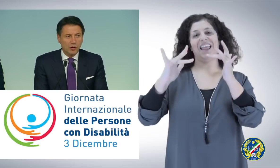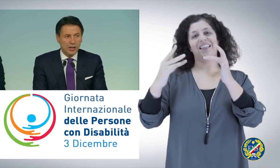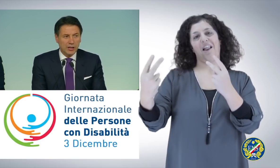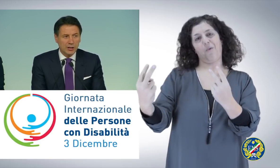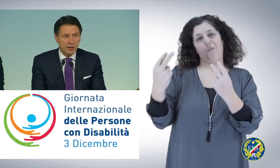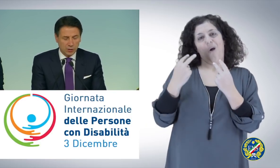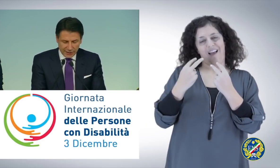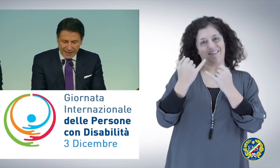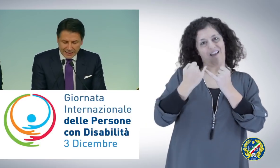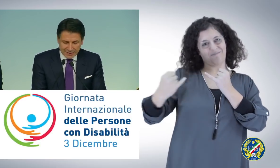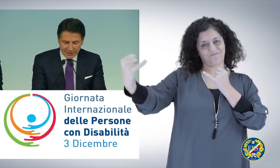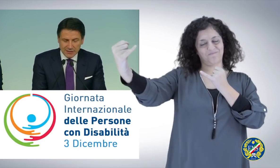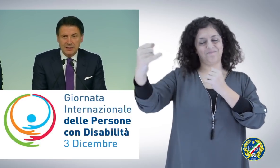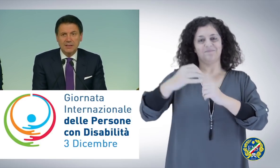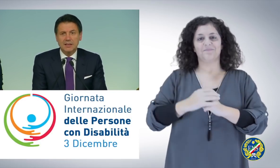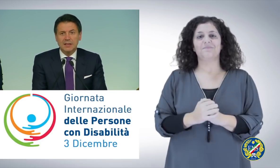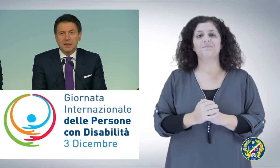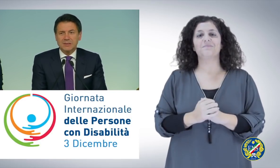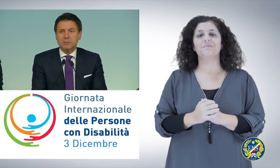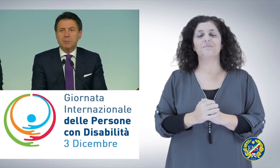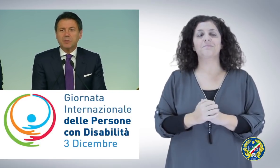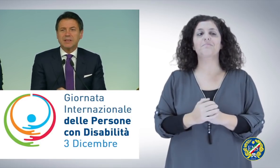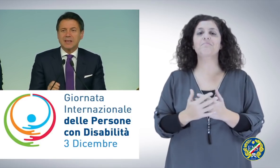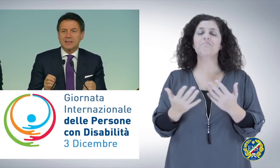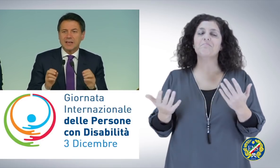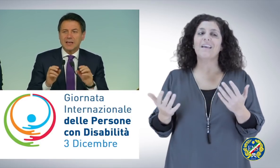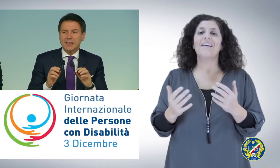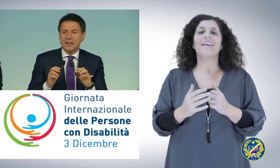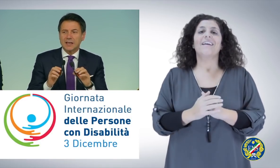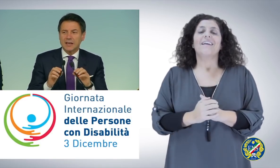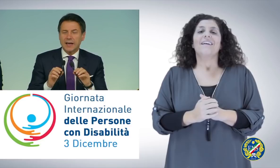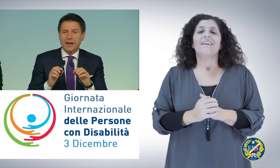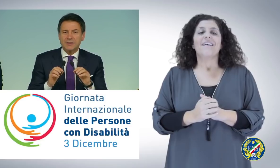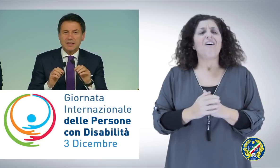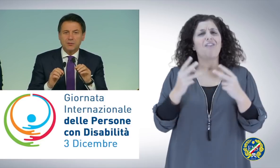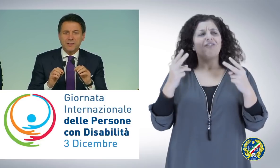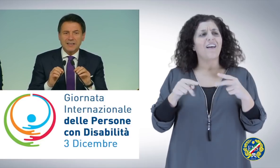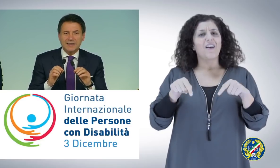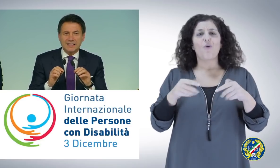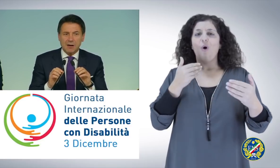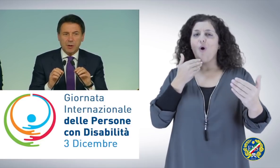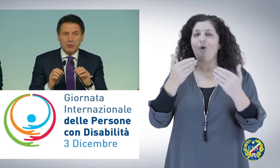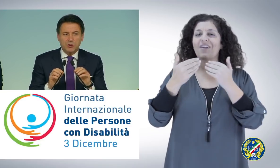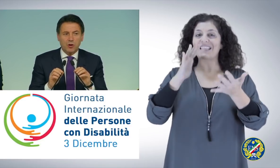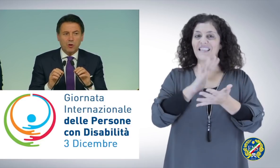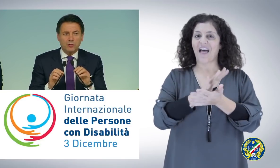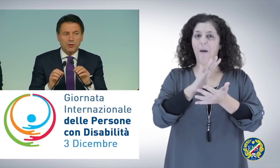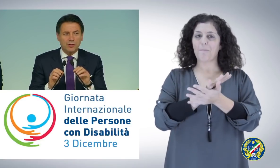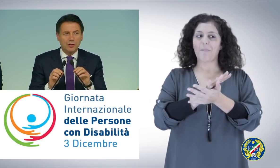noi collegate. Ma se mi permettete, questa conferenza stampa, questo incontro